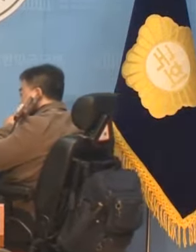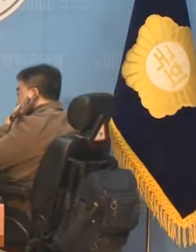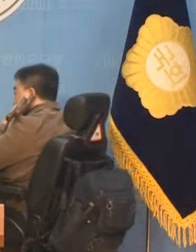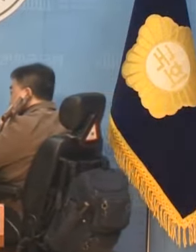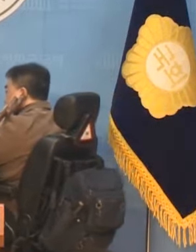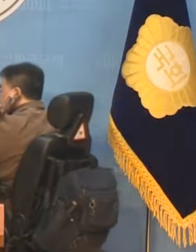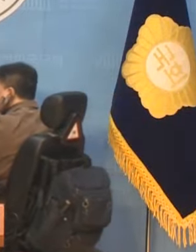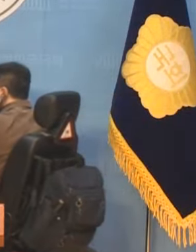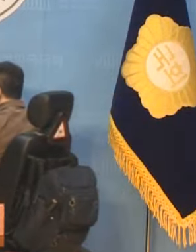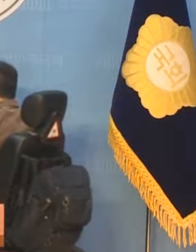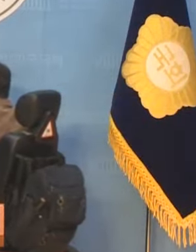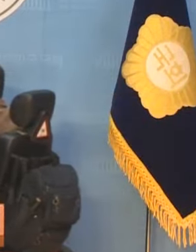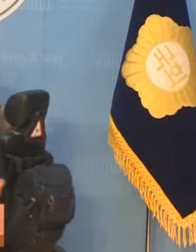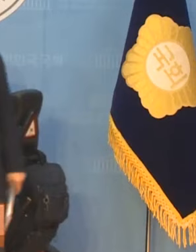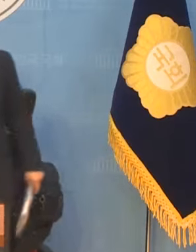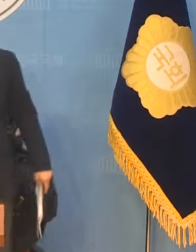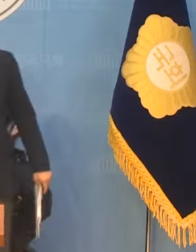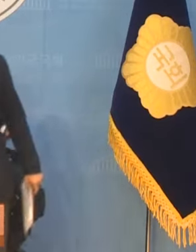감사합니다